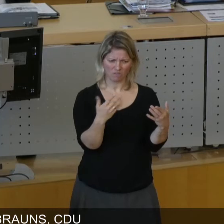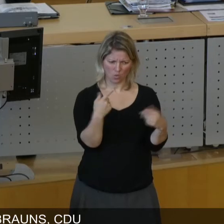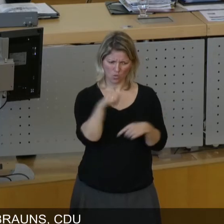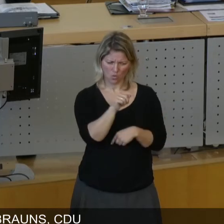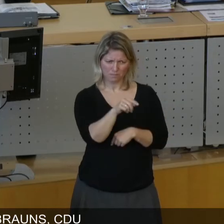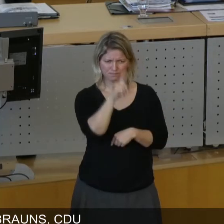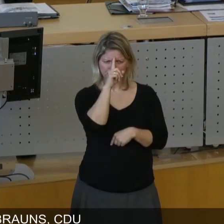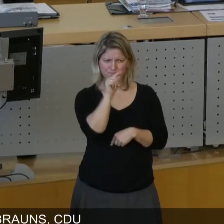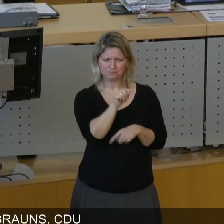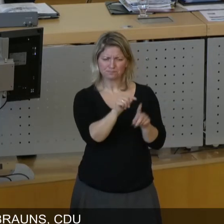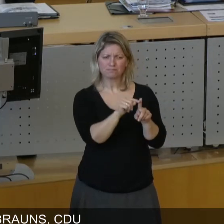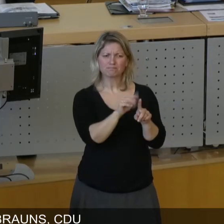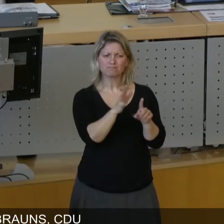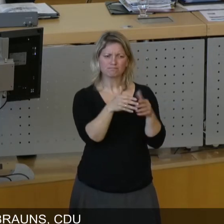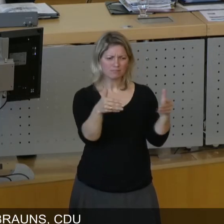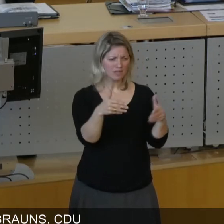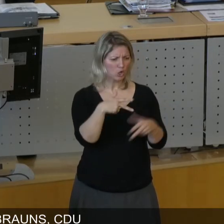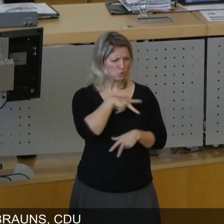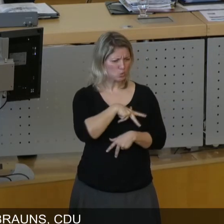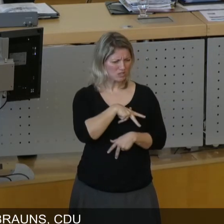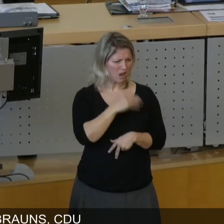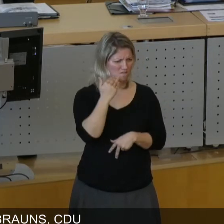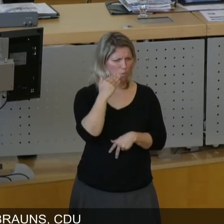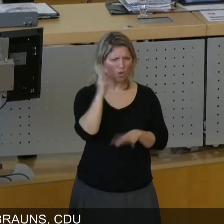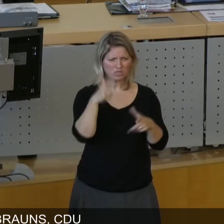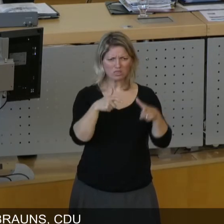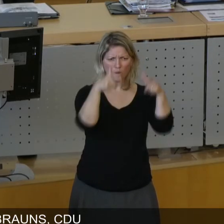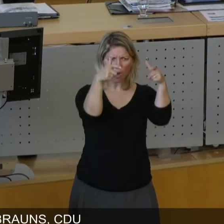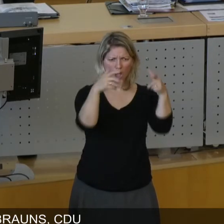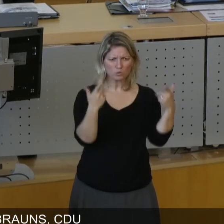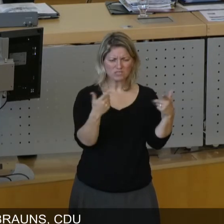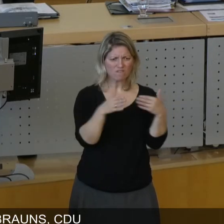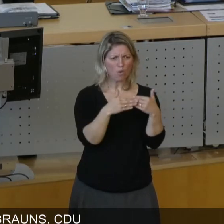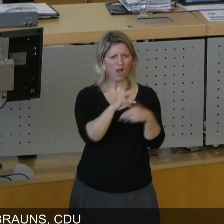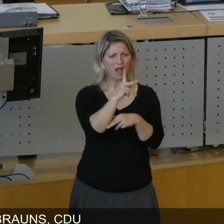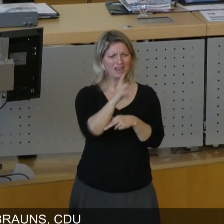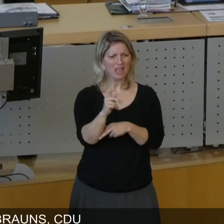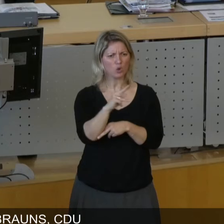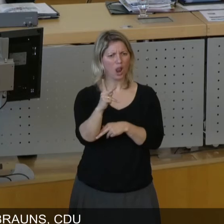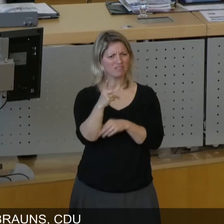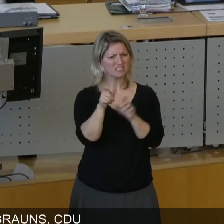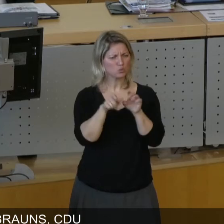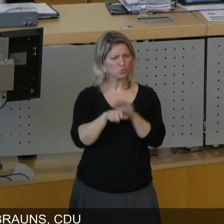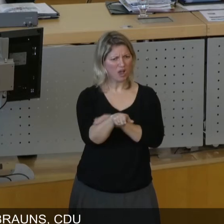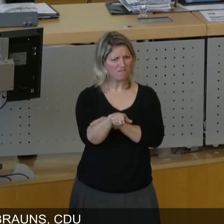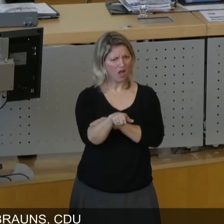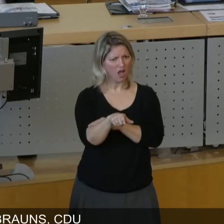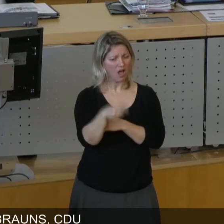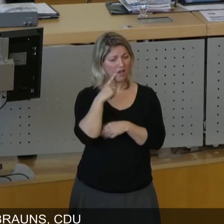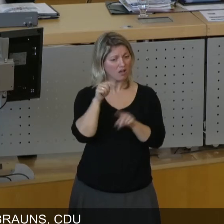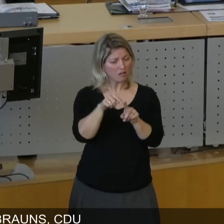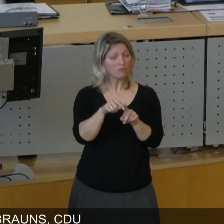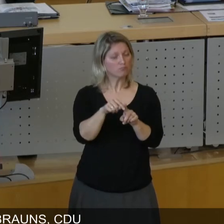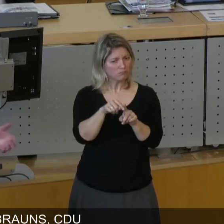Sozialwohnhaus, Hochhaus am Käthe-Kollwitz-Ufer wollte, ist ja dort